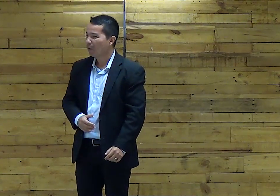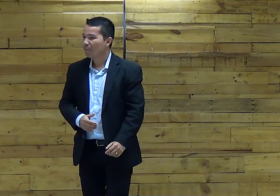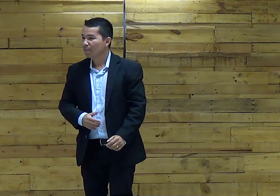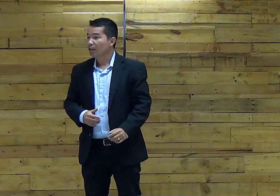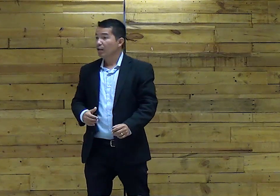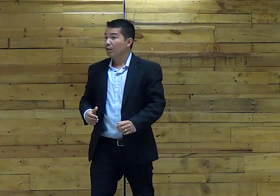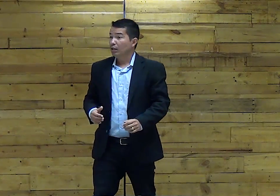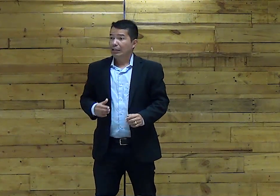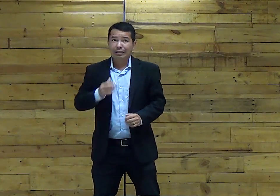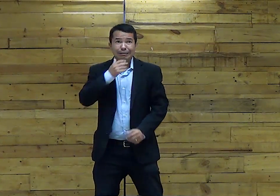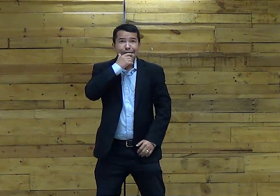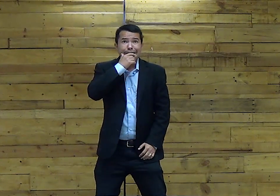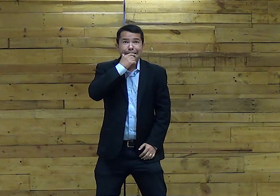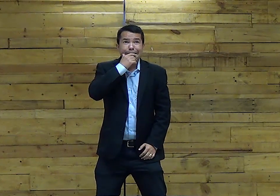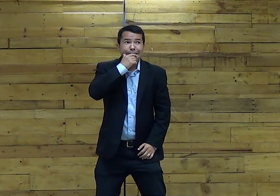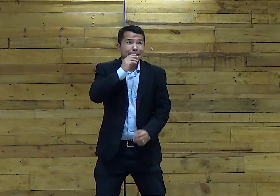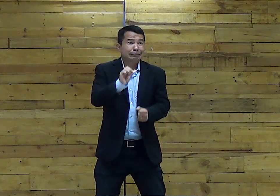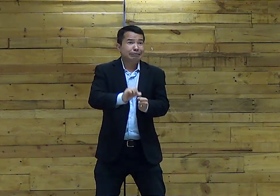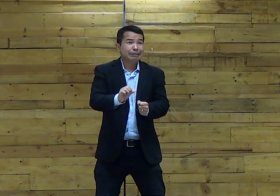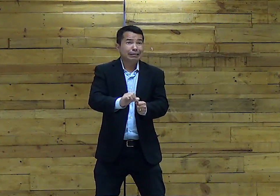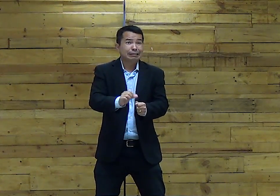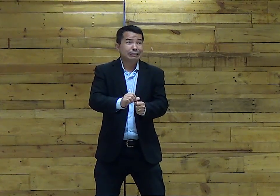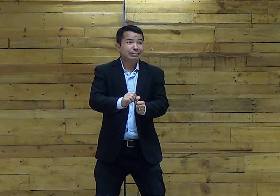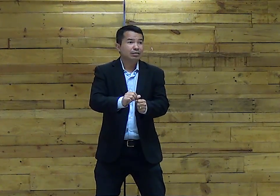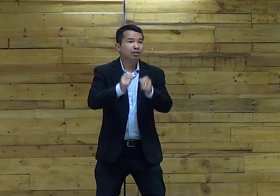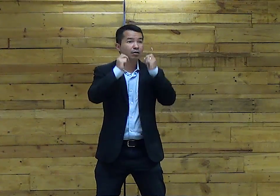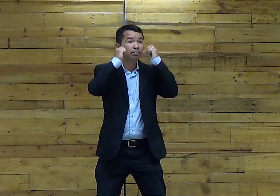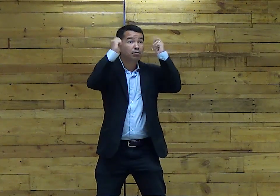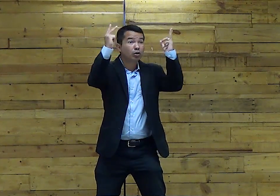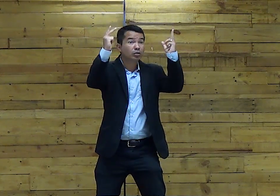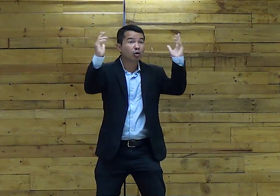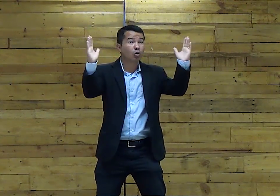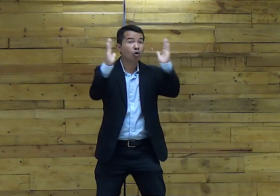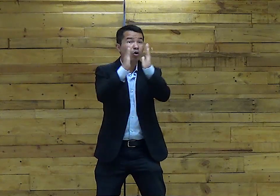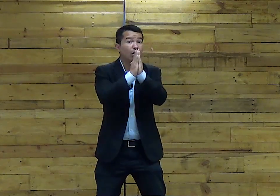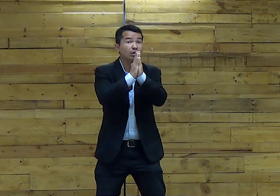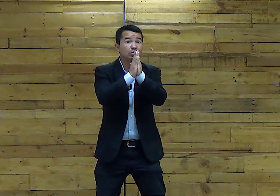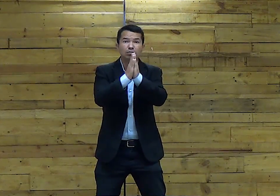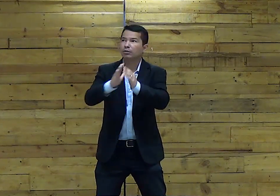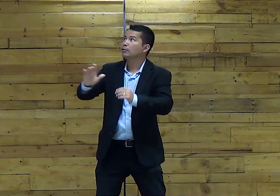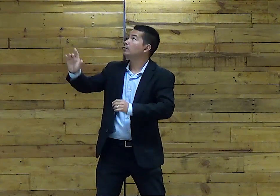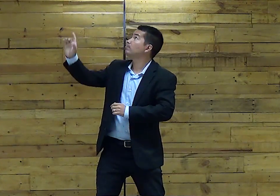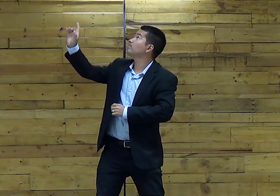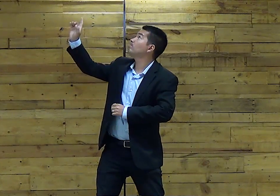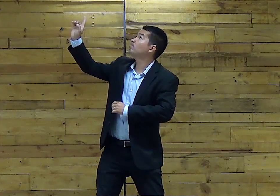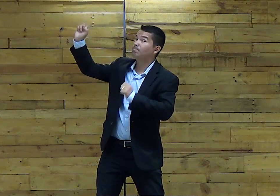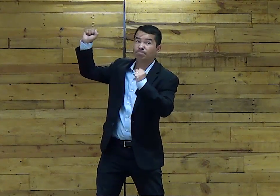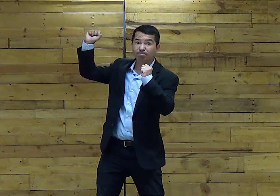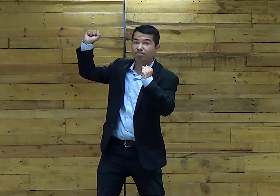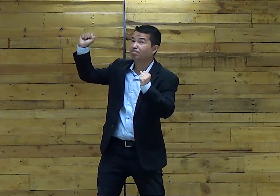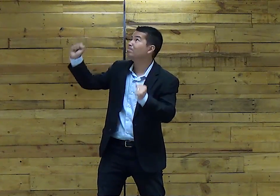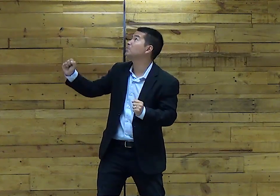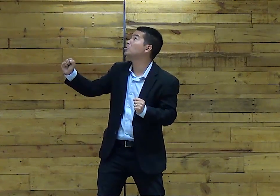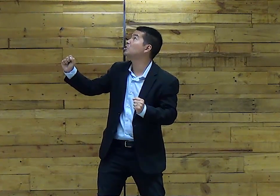água A sua frente E ele olha E pensa Talvez O que falei? Orarei a Deus